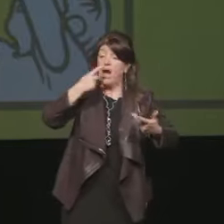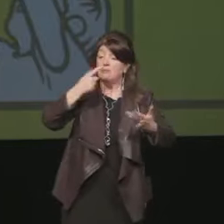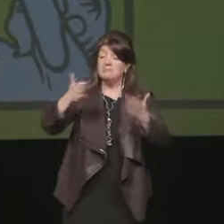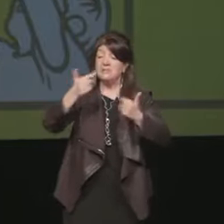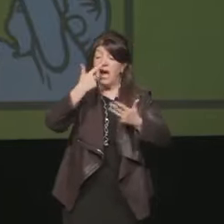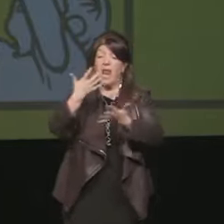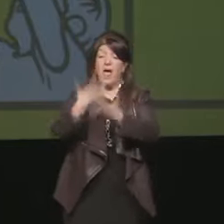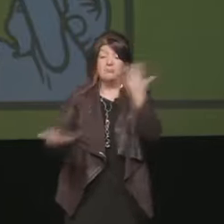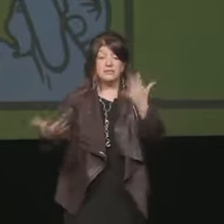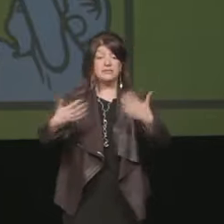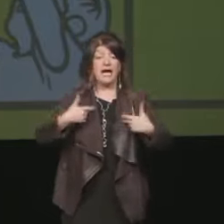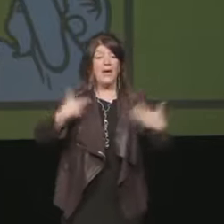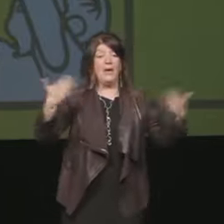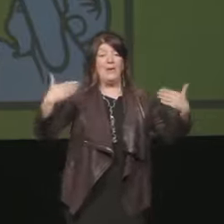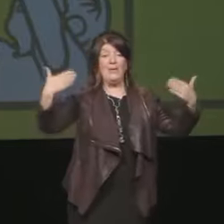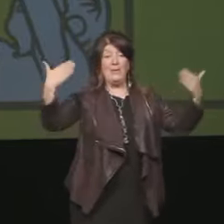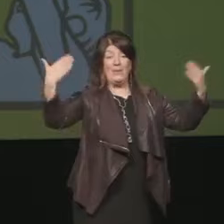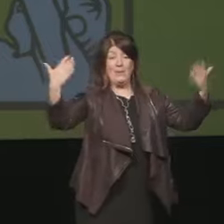altrimenti